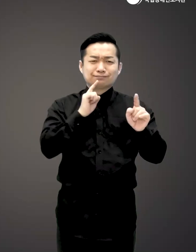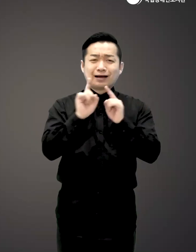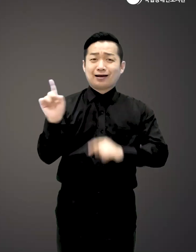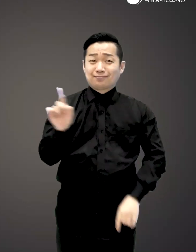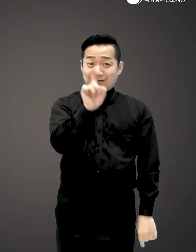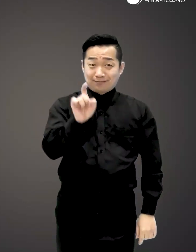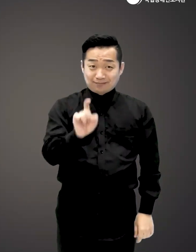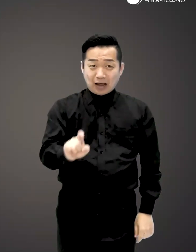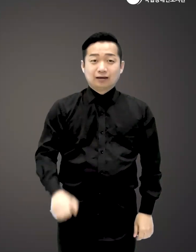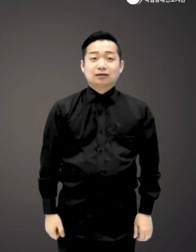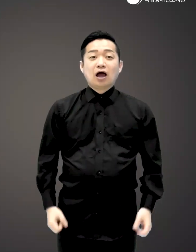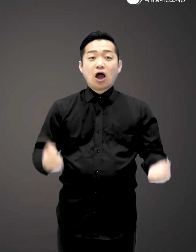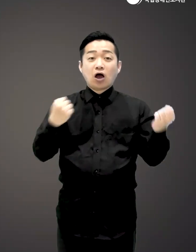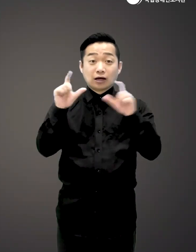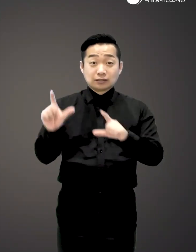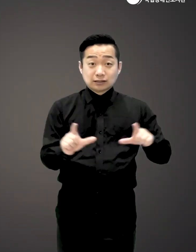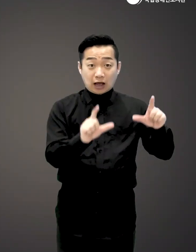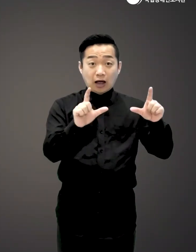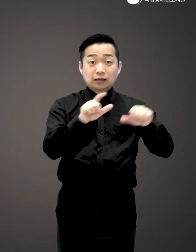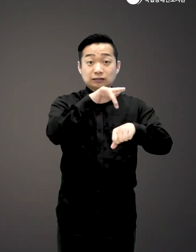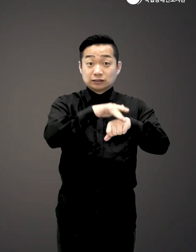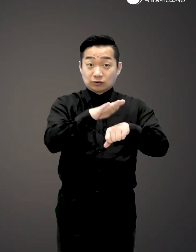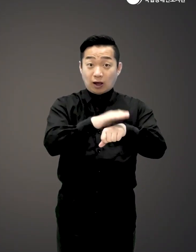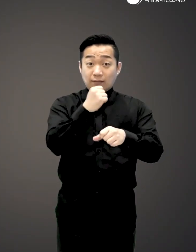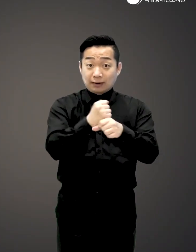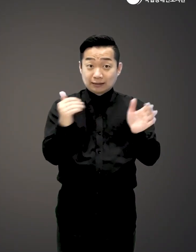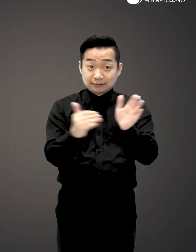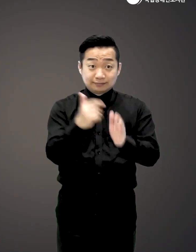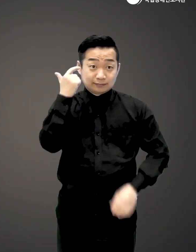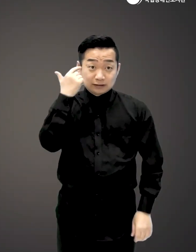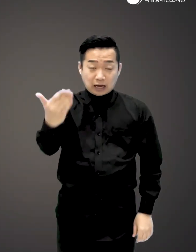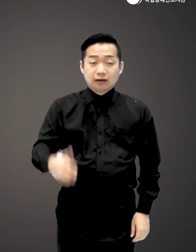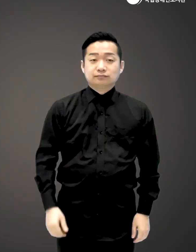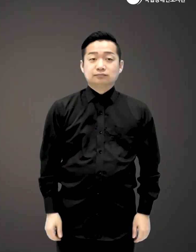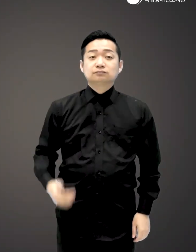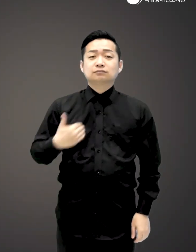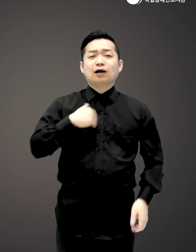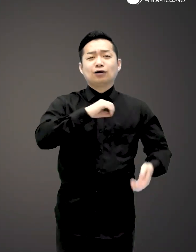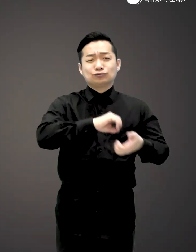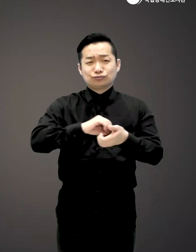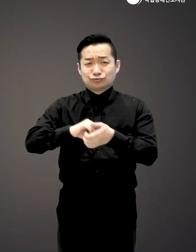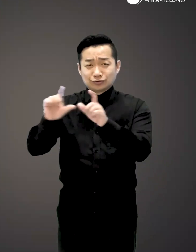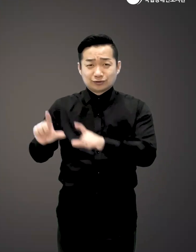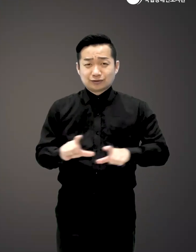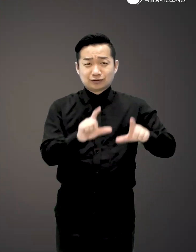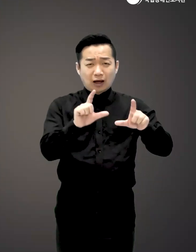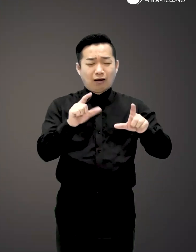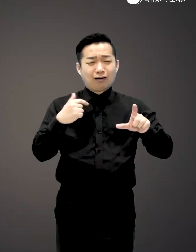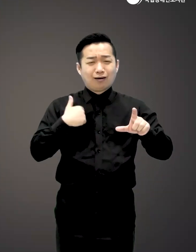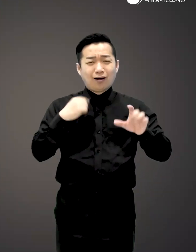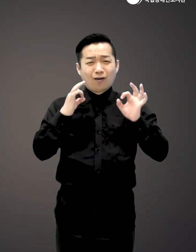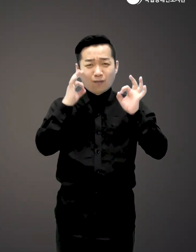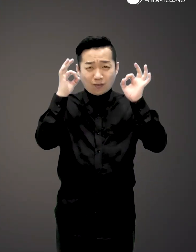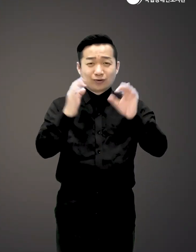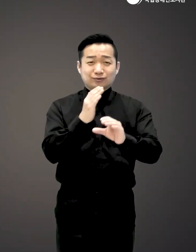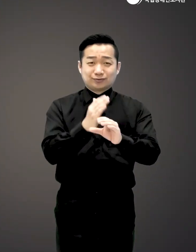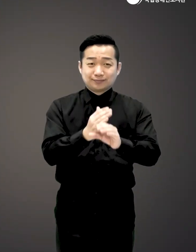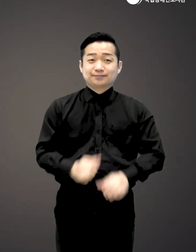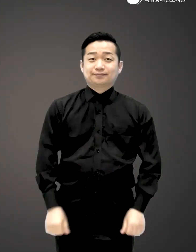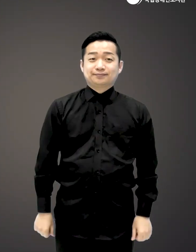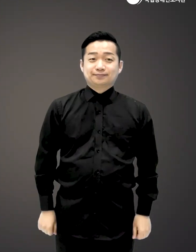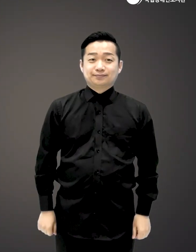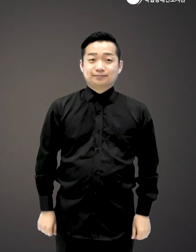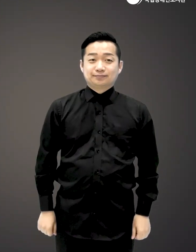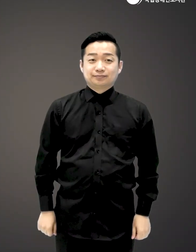건강하게 사는 생활 습관을 만드셨나요 규칙적인 생활을 하려고 노력을 나름대로 한다고